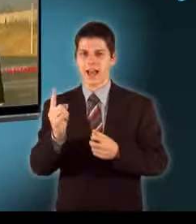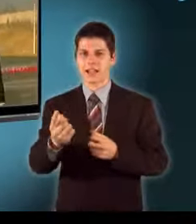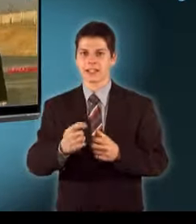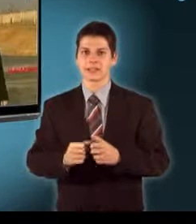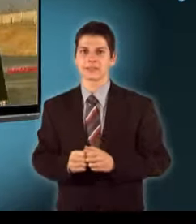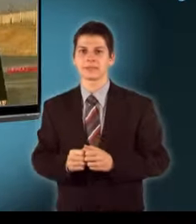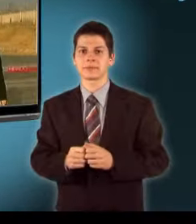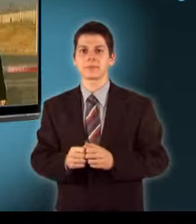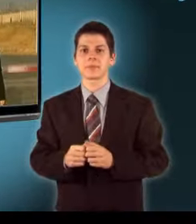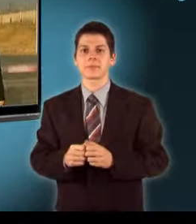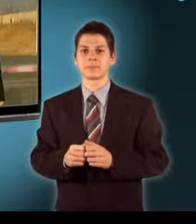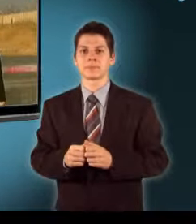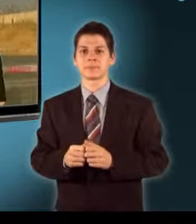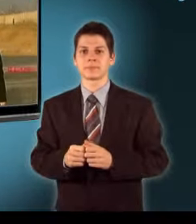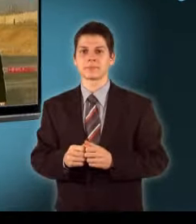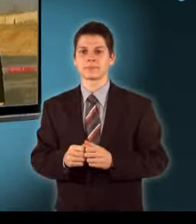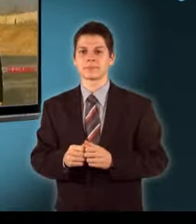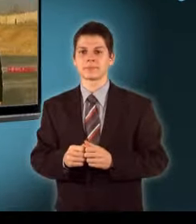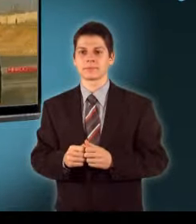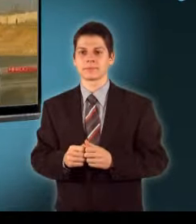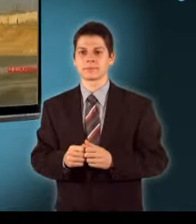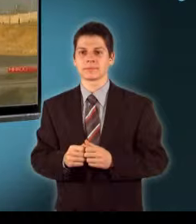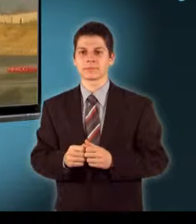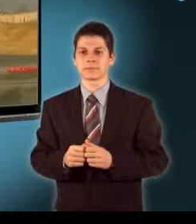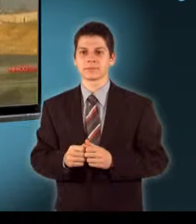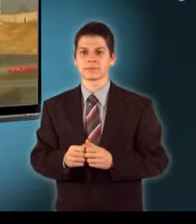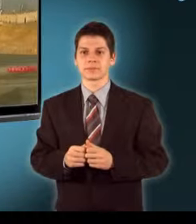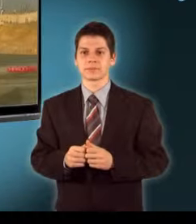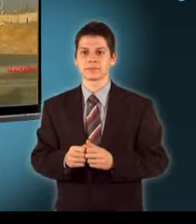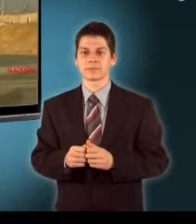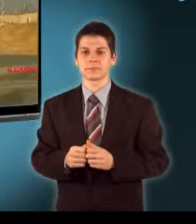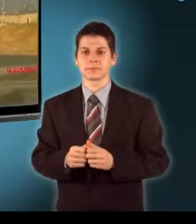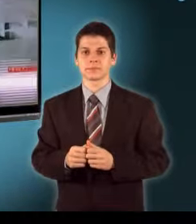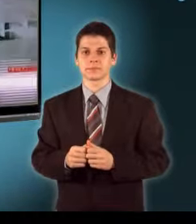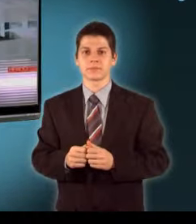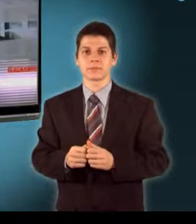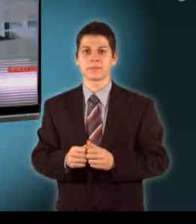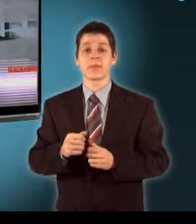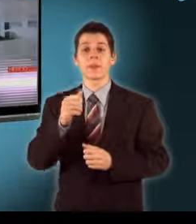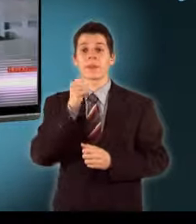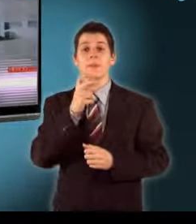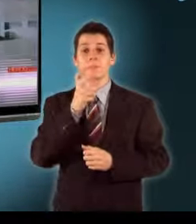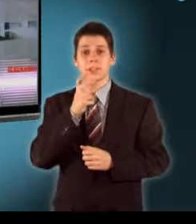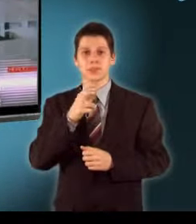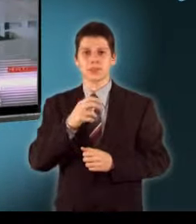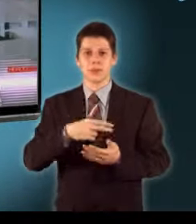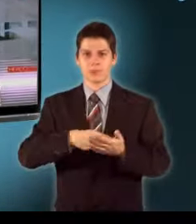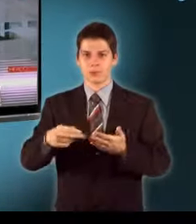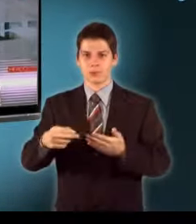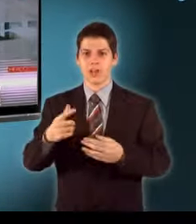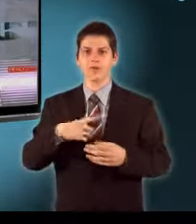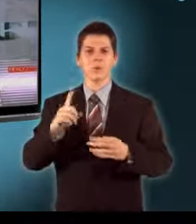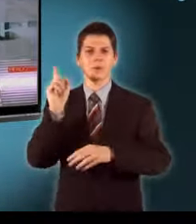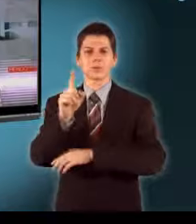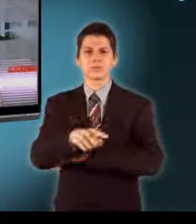használják A híradót Láng Johanna tudósította hosszú hetényből A Pécsi Városi Bíróság